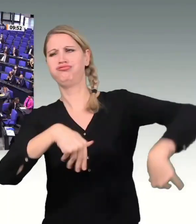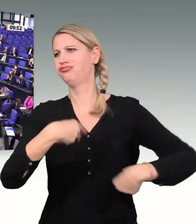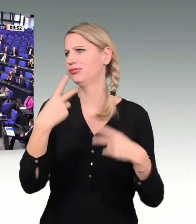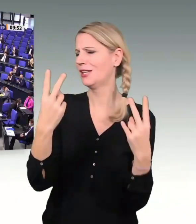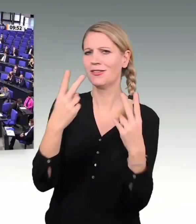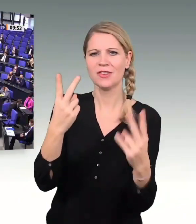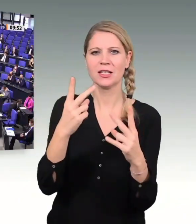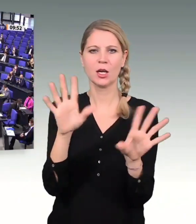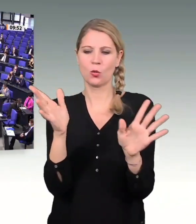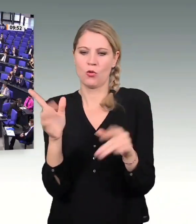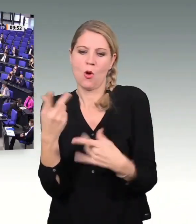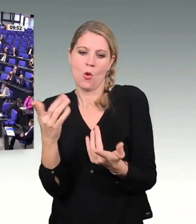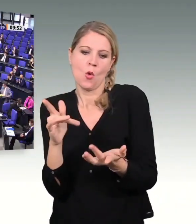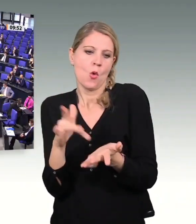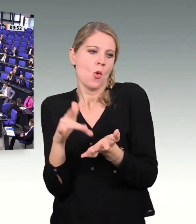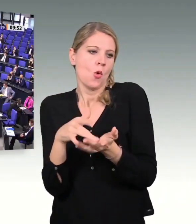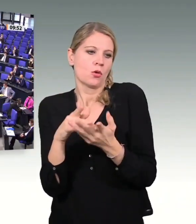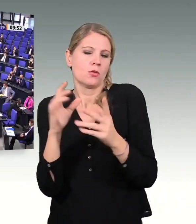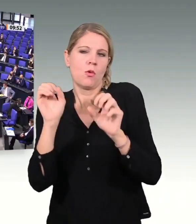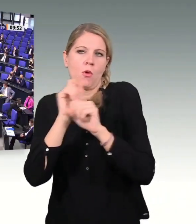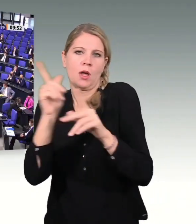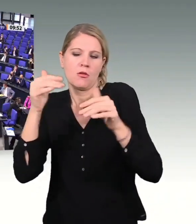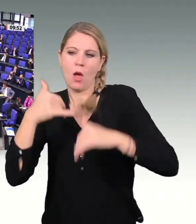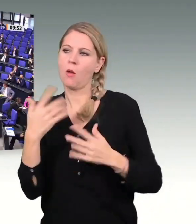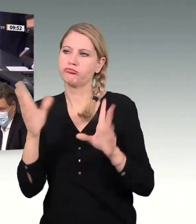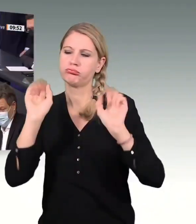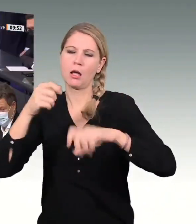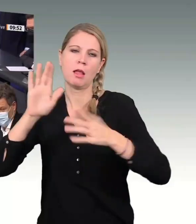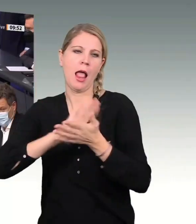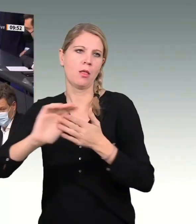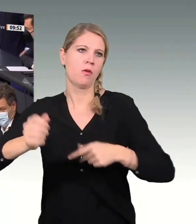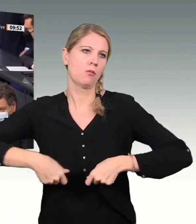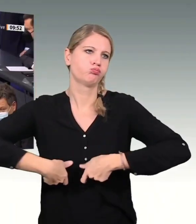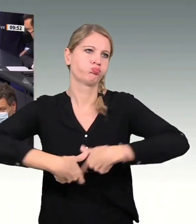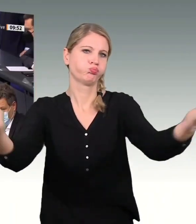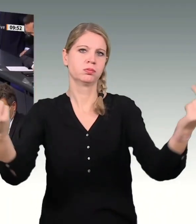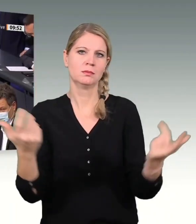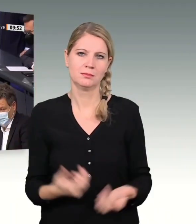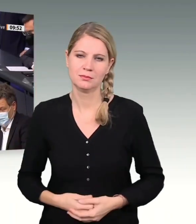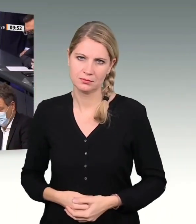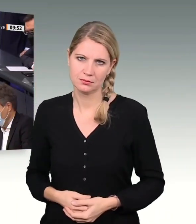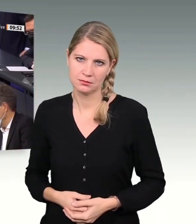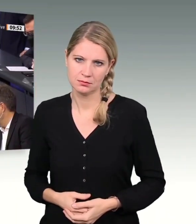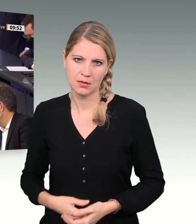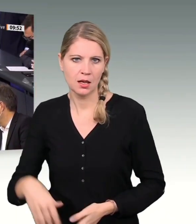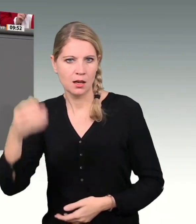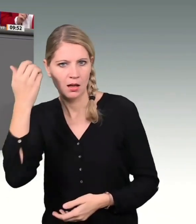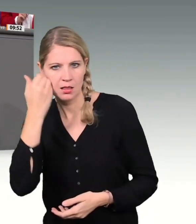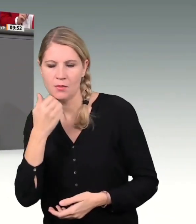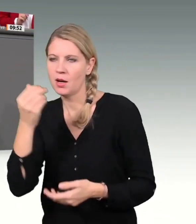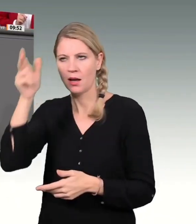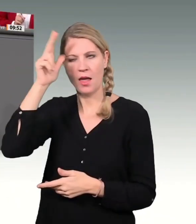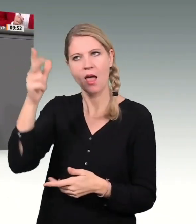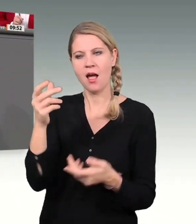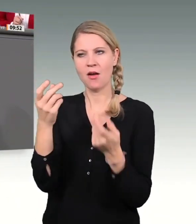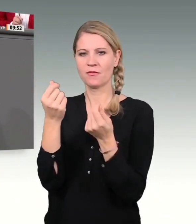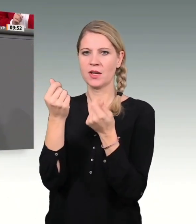Sehr geehrter Herr Finanzminister, lieber Herr Lindner, ich muss mich doch schon sehr wundern. Denn ich, wie